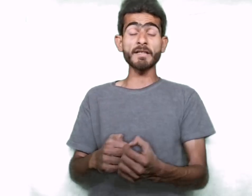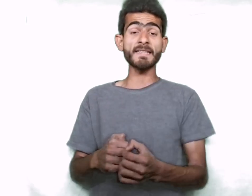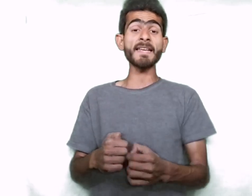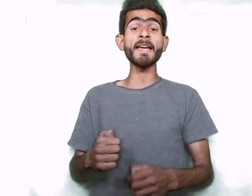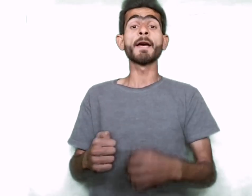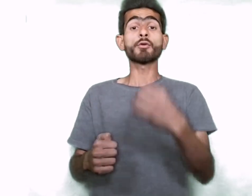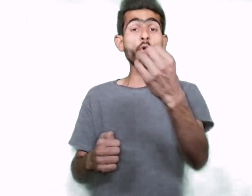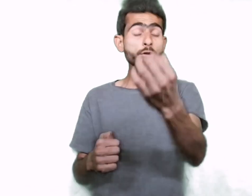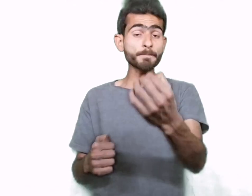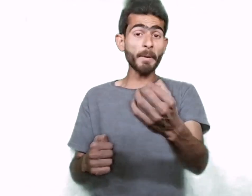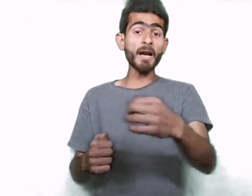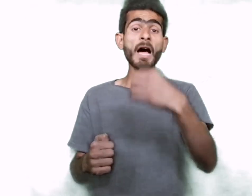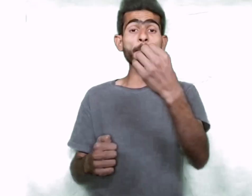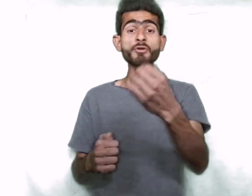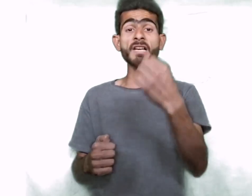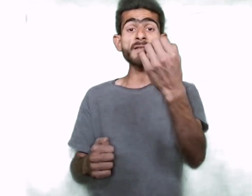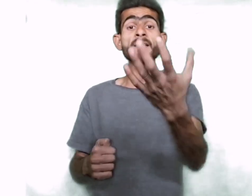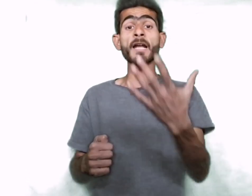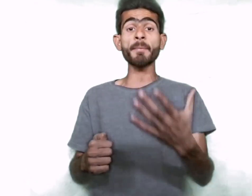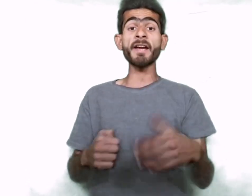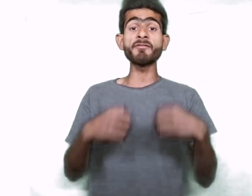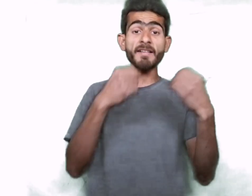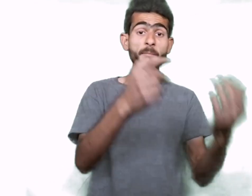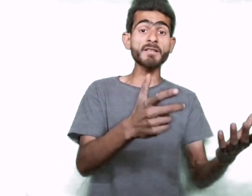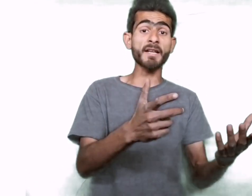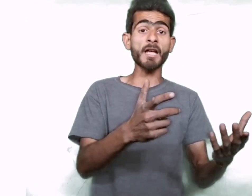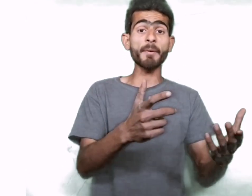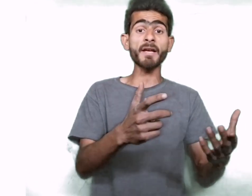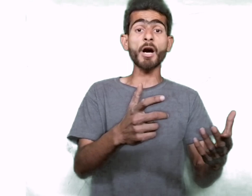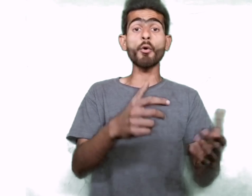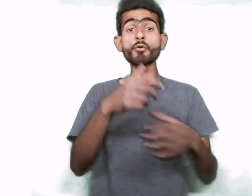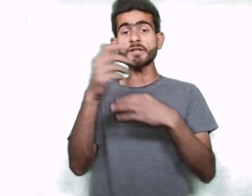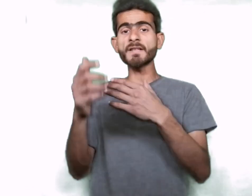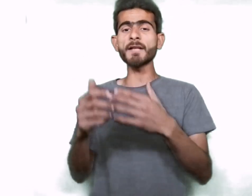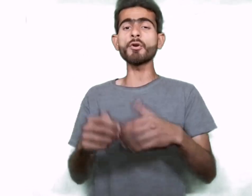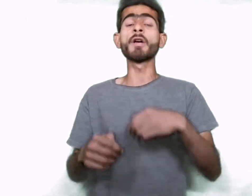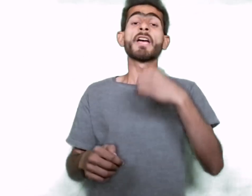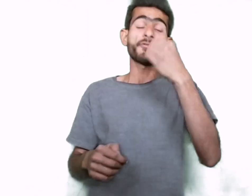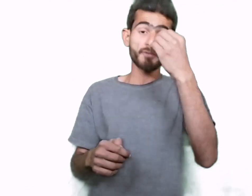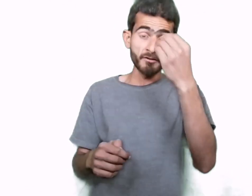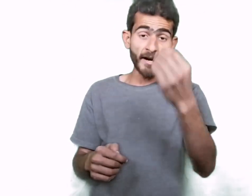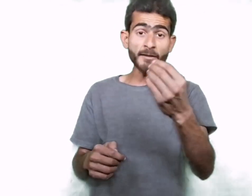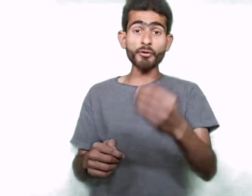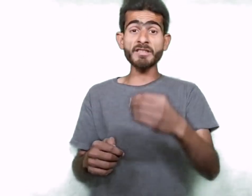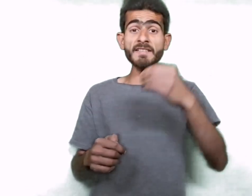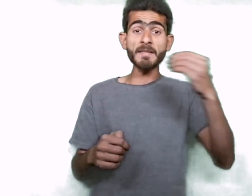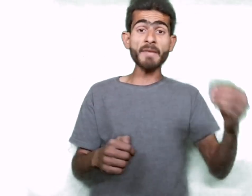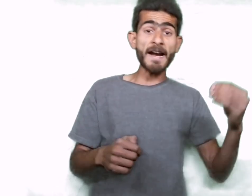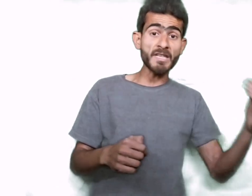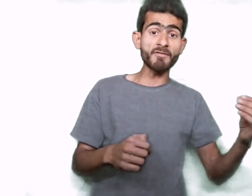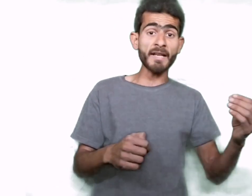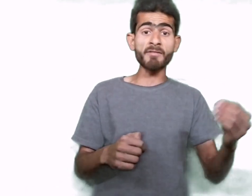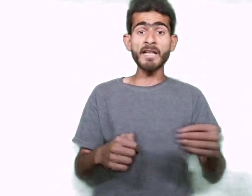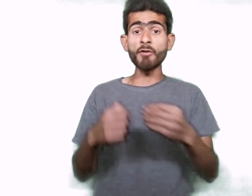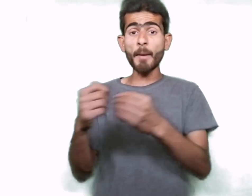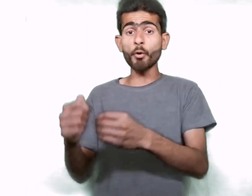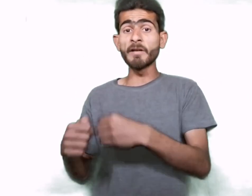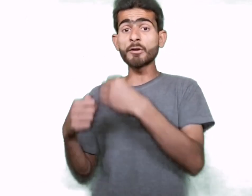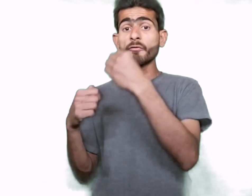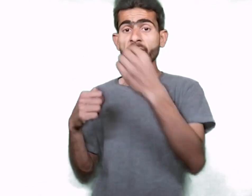سو لیتے ہیں تو اس پر آپ کو دس ہزار روپے انویسٹمنٹ کرنا پڑے گا اور اس کے ساتھ جو ڈیوائز ہوتی ہے سیم ایکٹیو کرنے والی وہ آپ کو بالکل